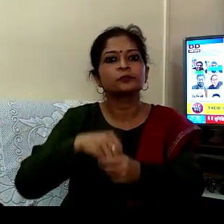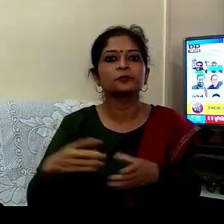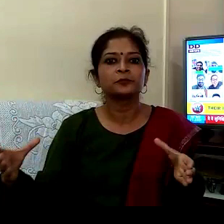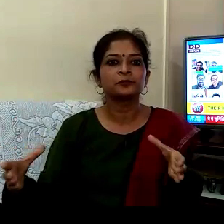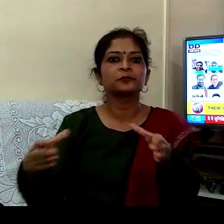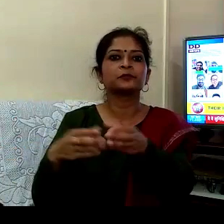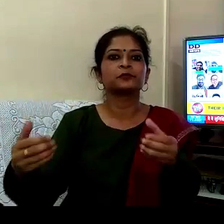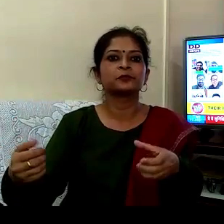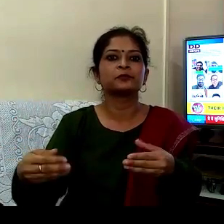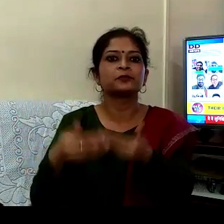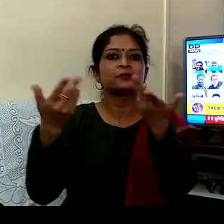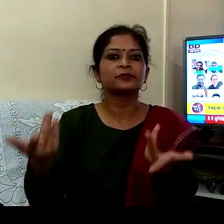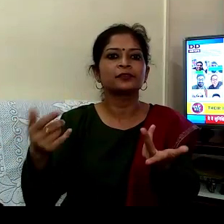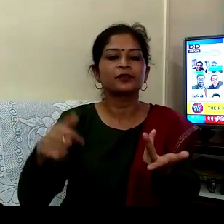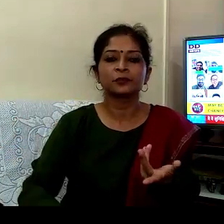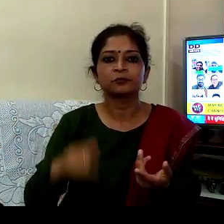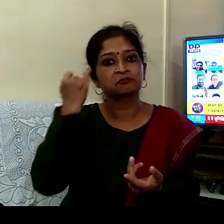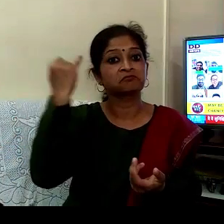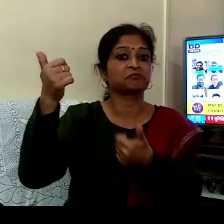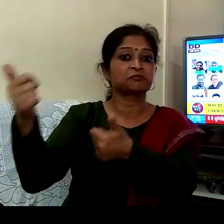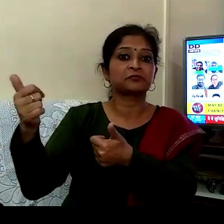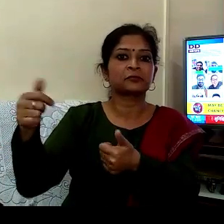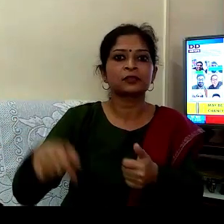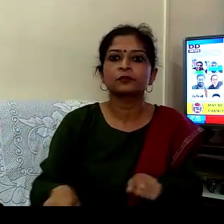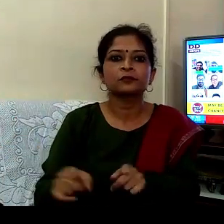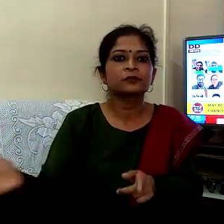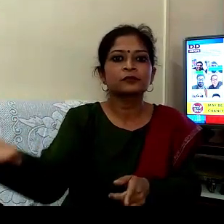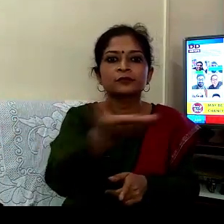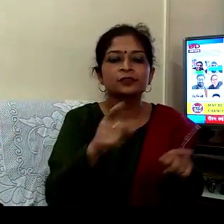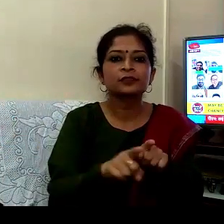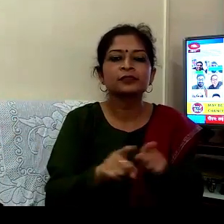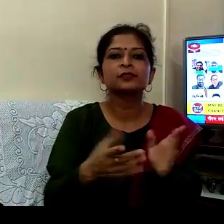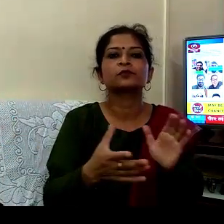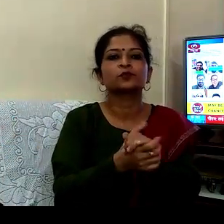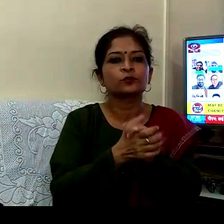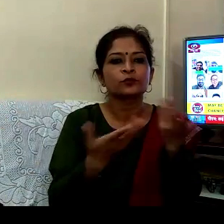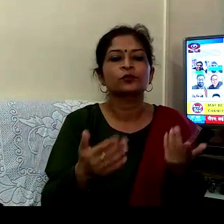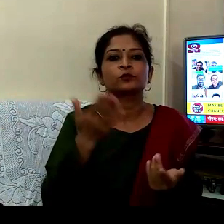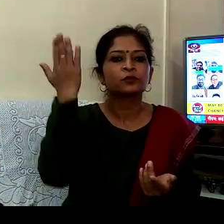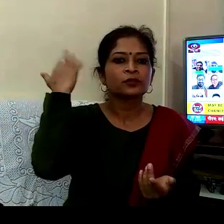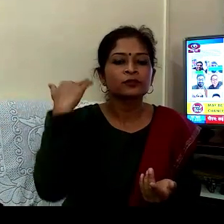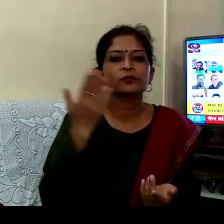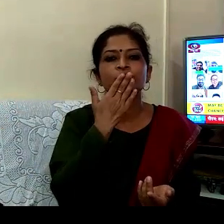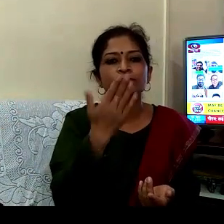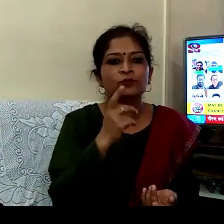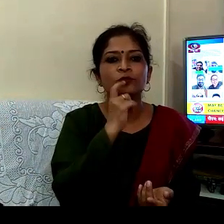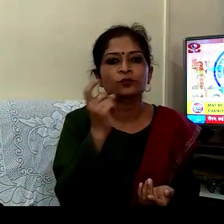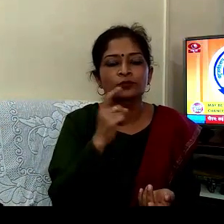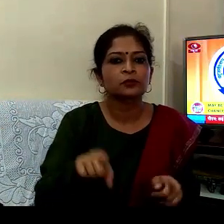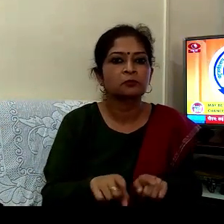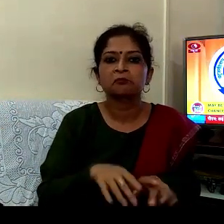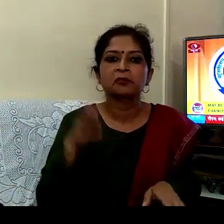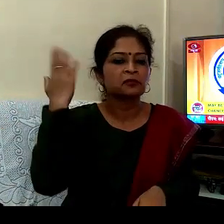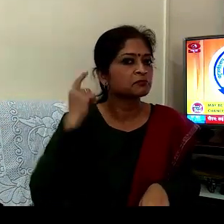جی کہ آپ کو بھی دسکوں سے اپنے سکول کالج کے دوستوں سے بات چیت کرنے کا موکہ نہ